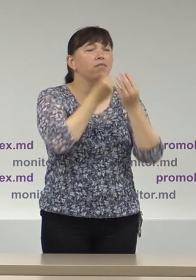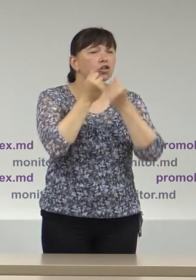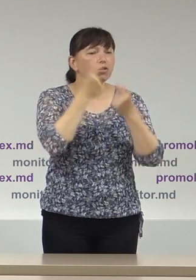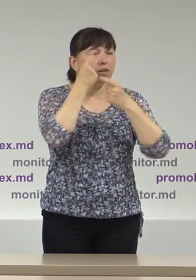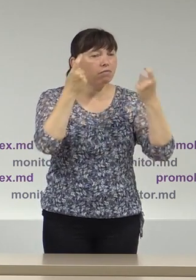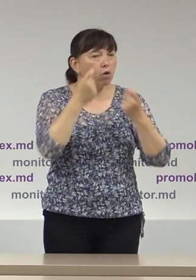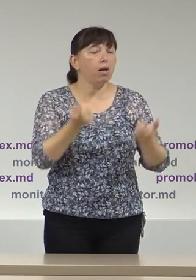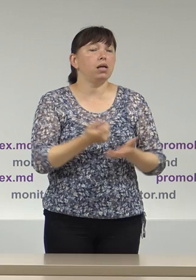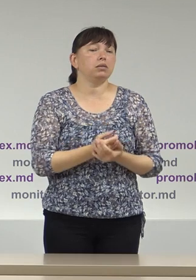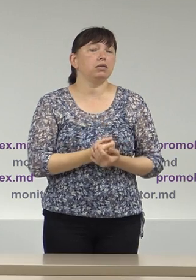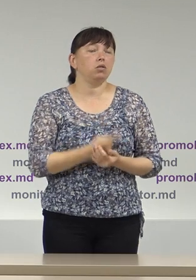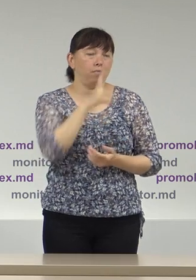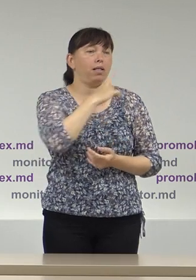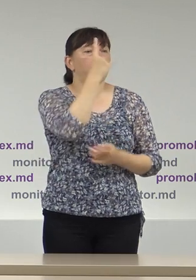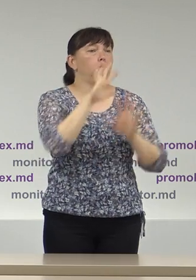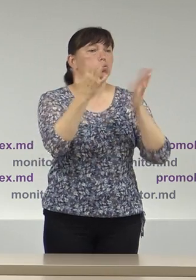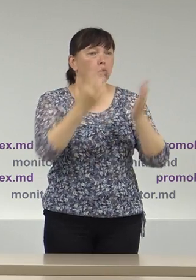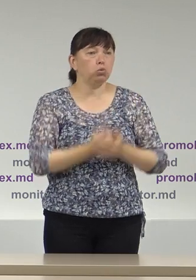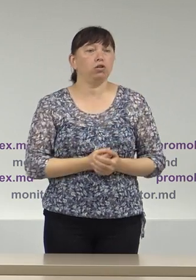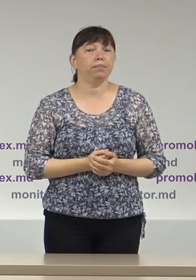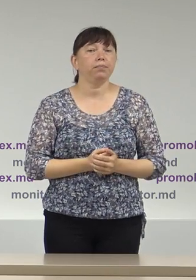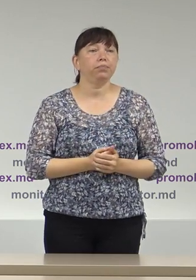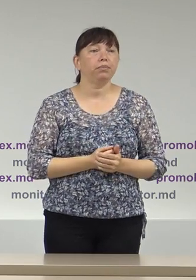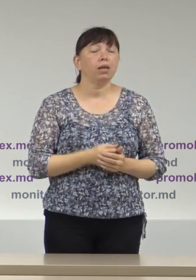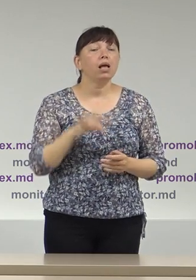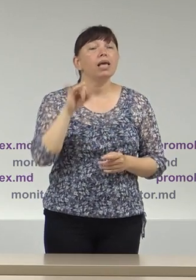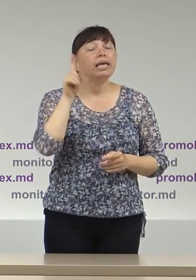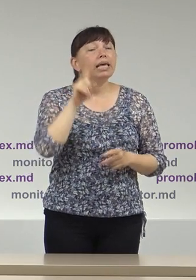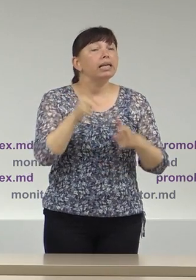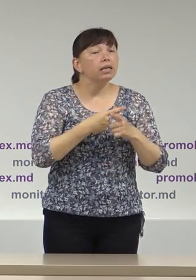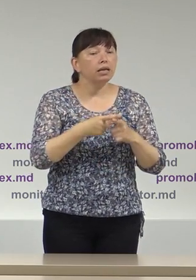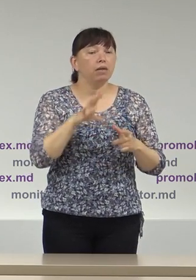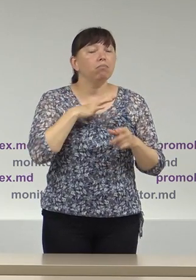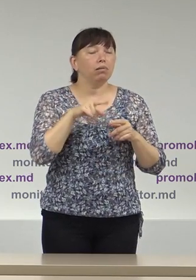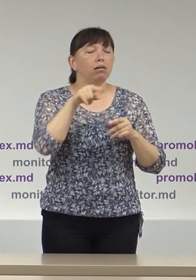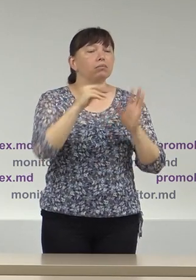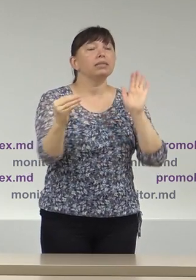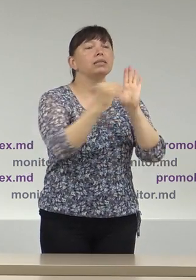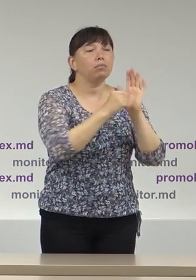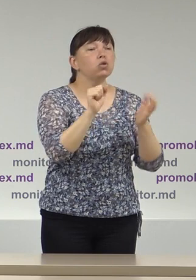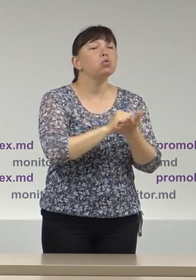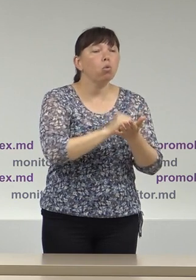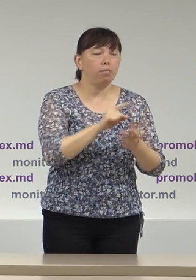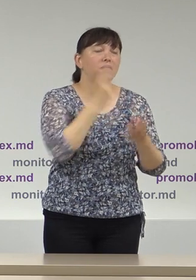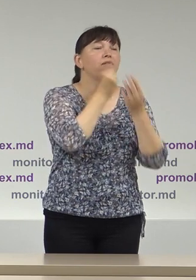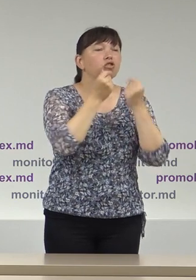discursul public un caz sau în materialele de agitație electorală încă un caz. În privința a trei